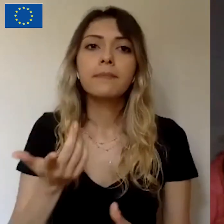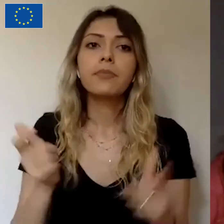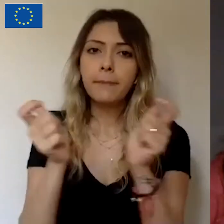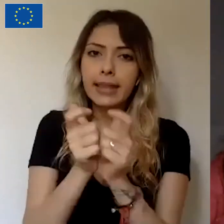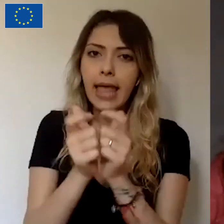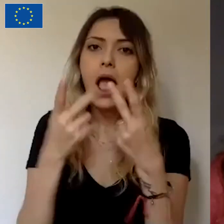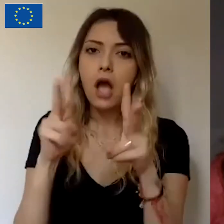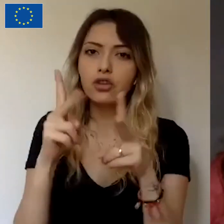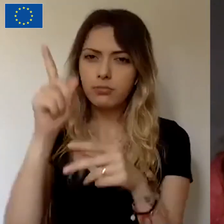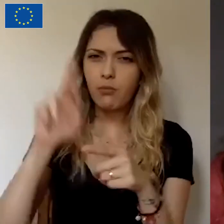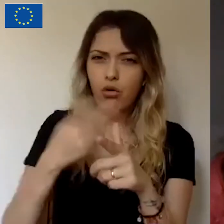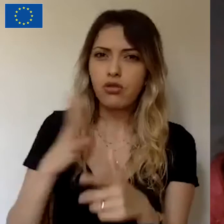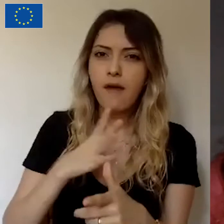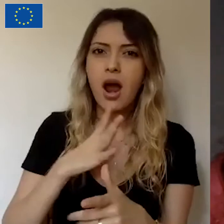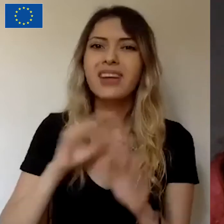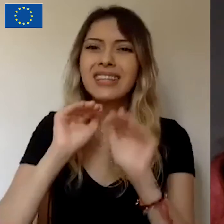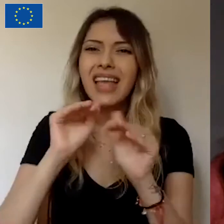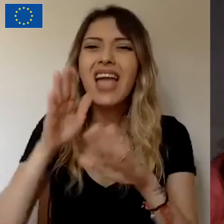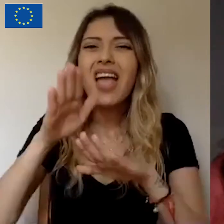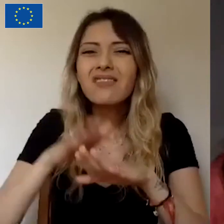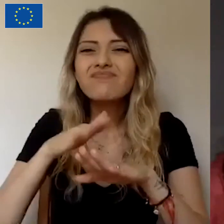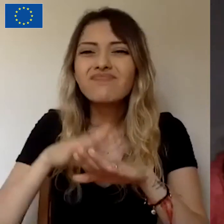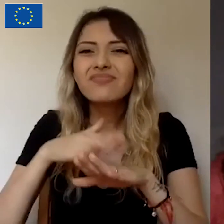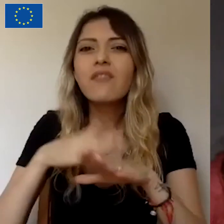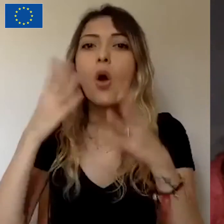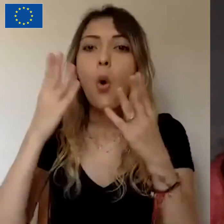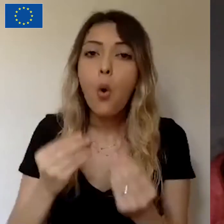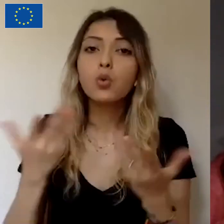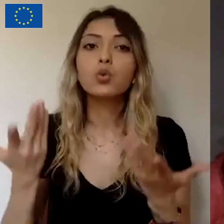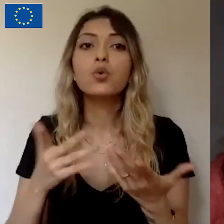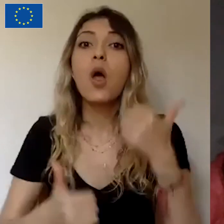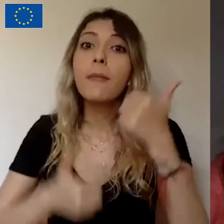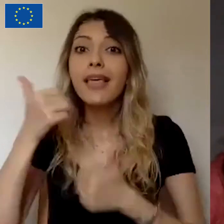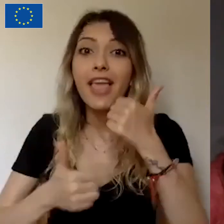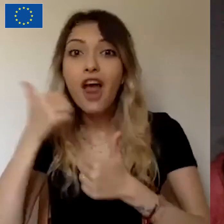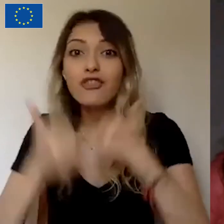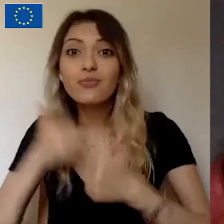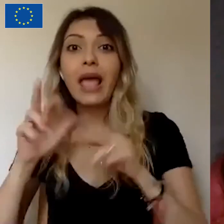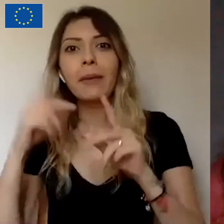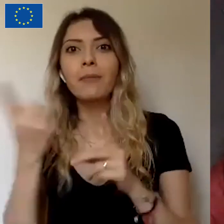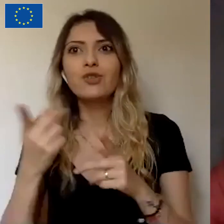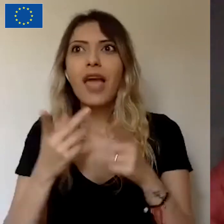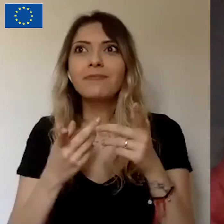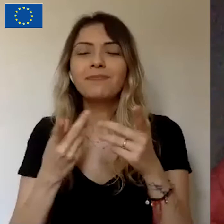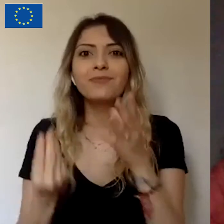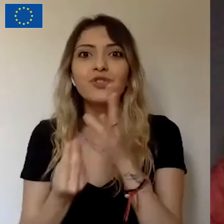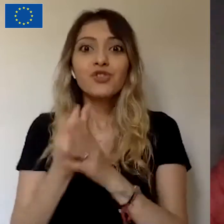proje için destekler biraz yavaşladığında offline'de bir yarışma kurgusu planladı. Kurgu şöyleydi,